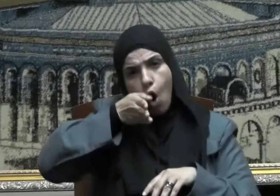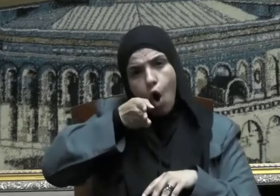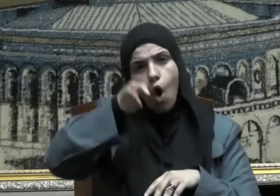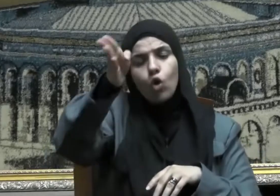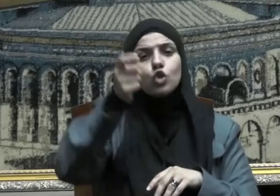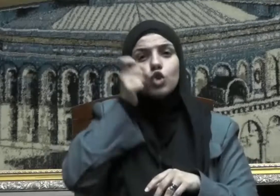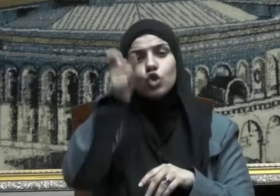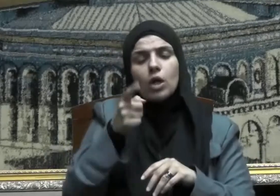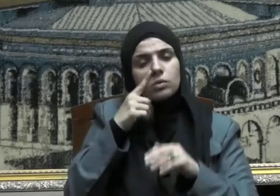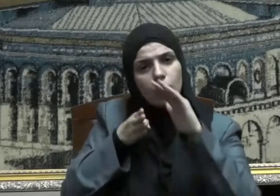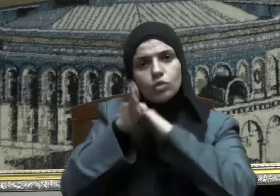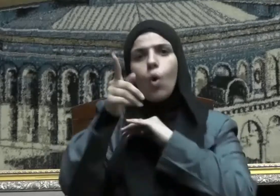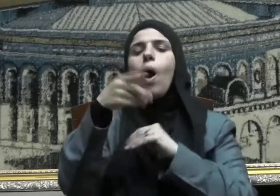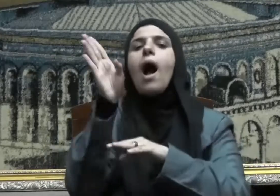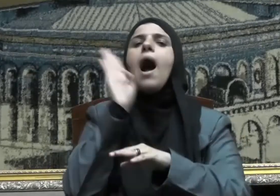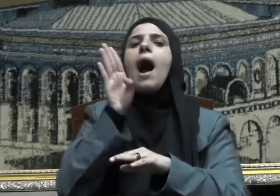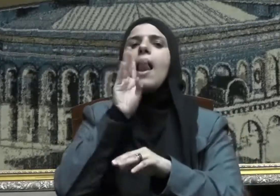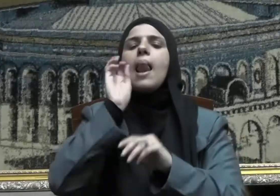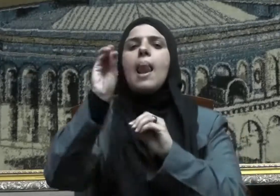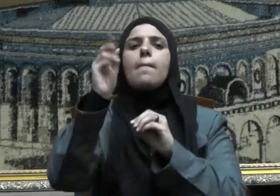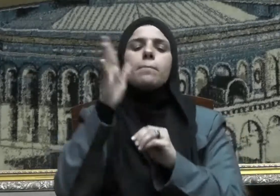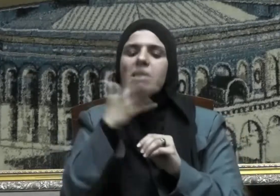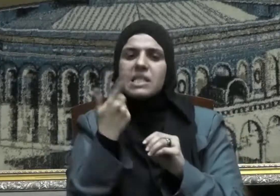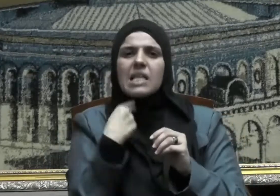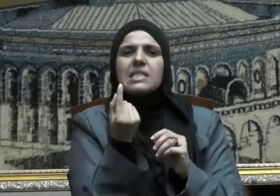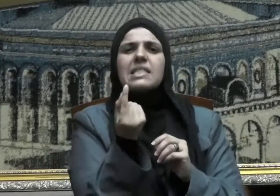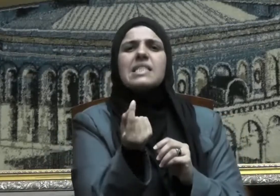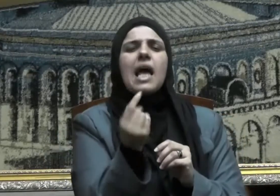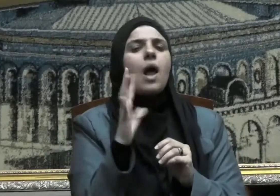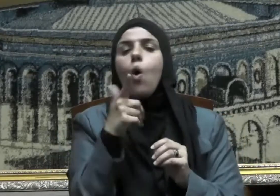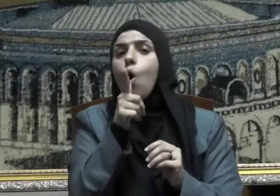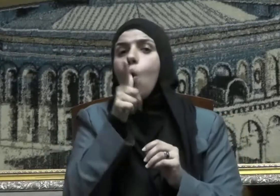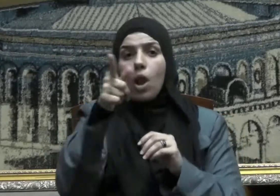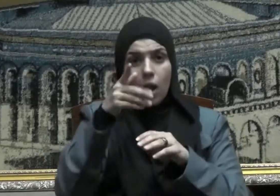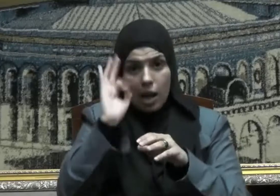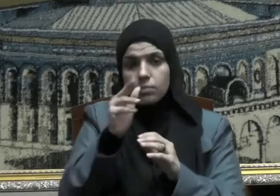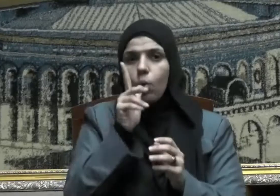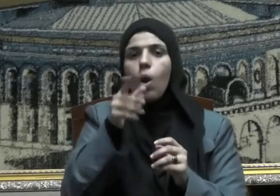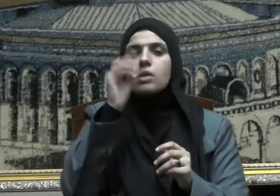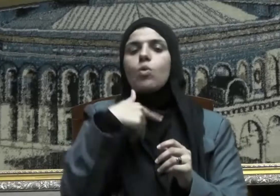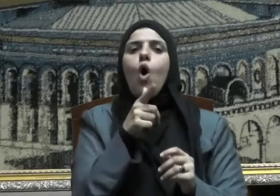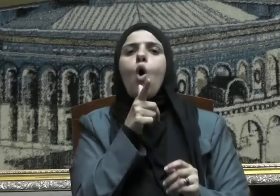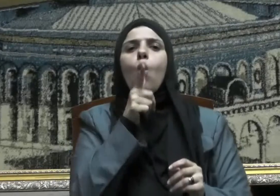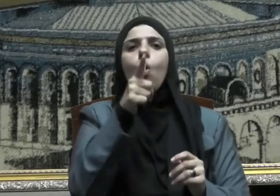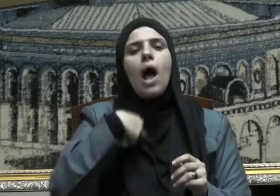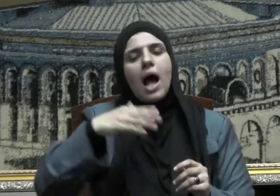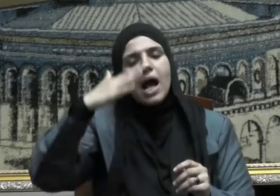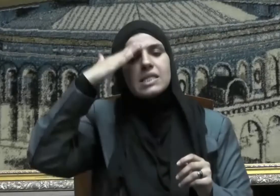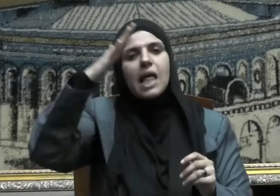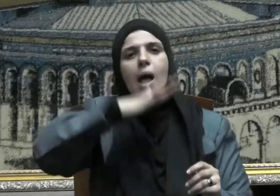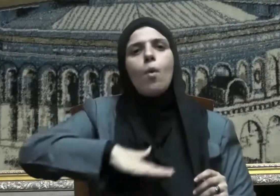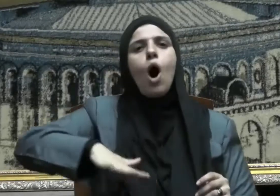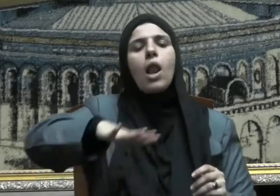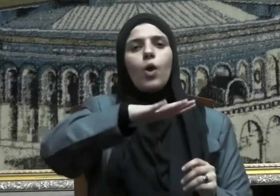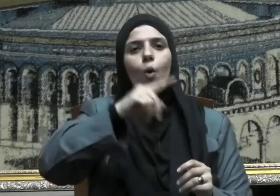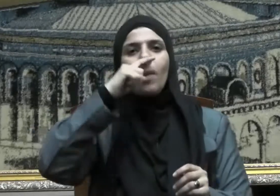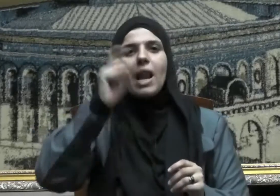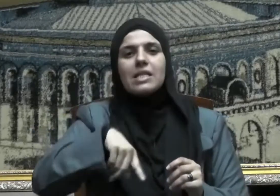اخرج الى هذا فعلمه الاستئذان فقل له قل السلام